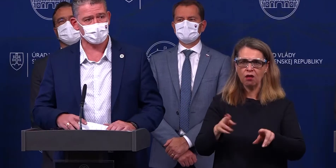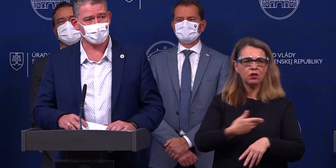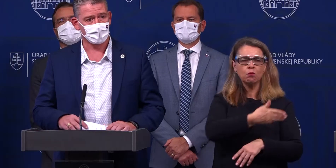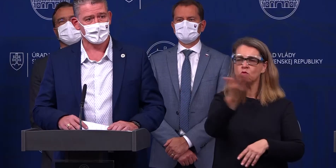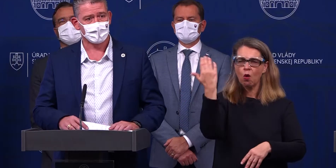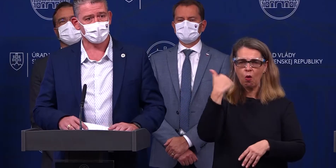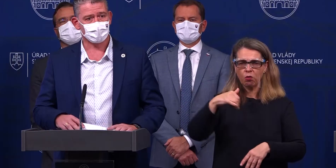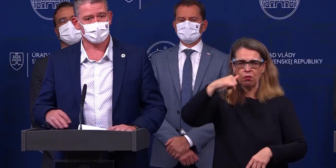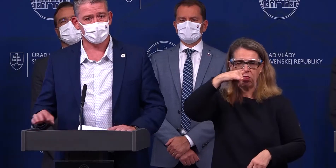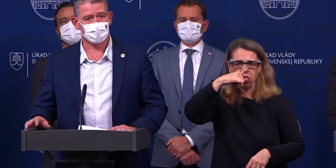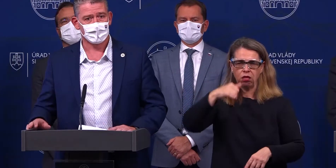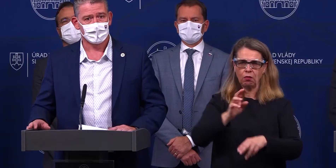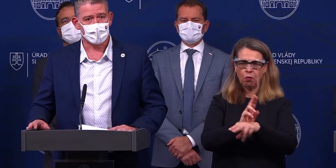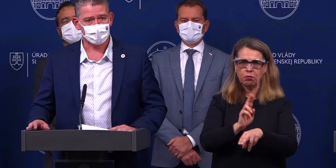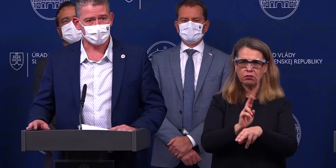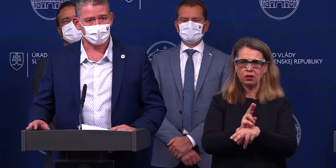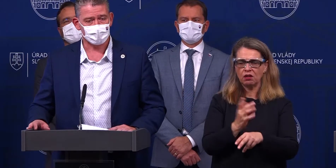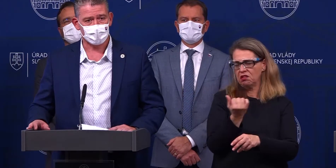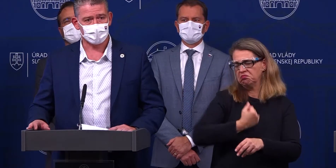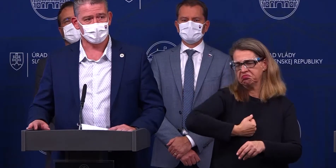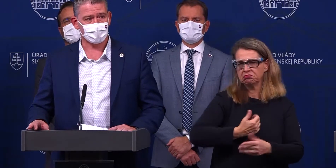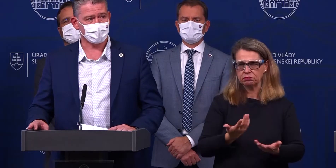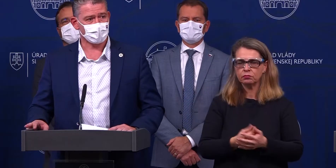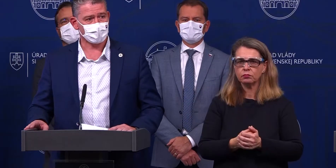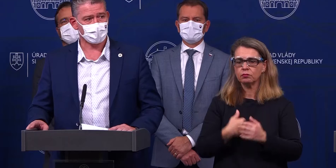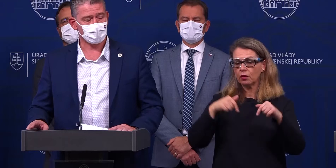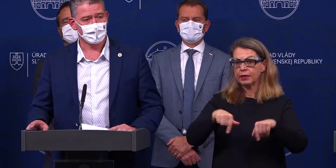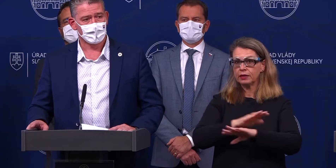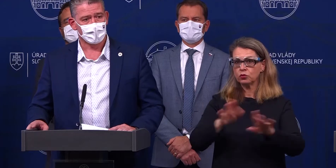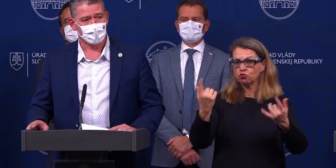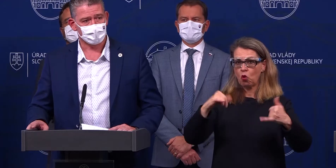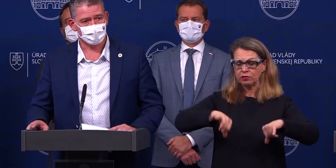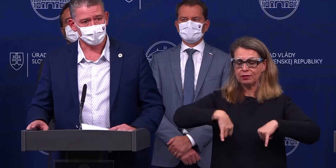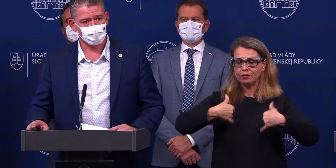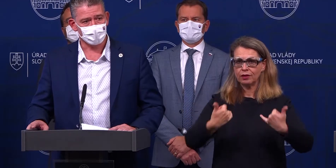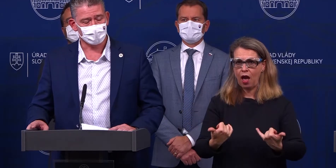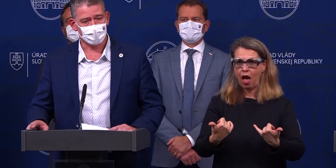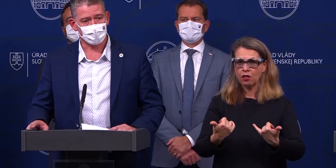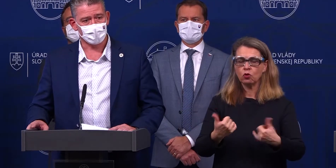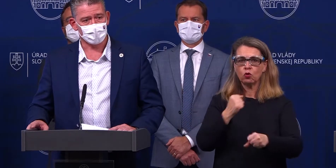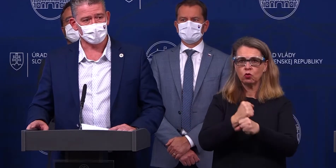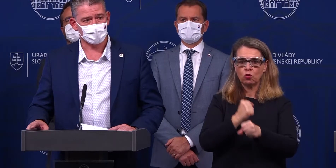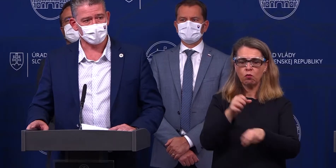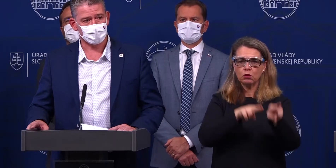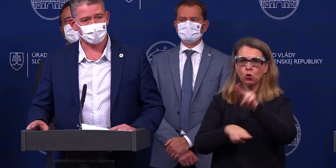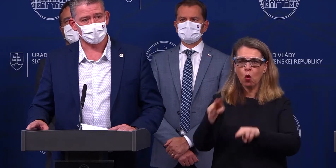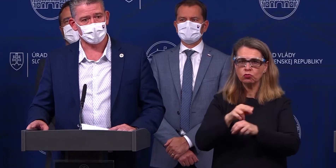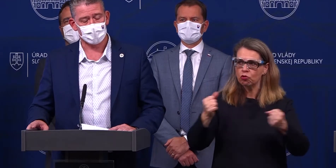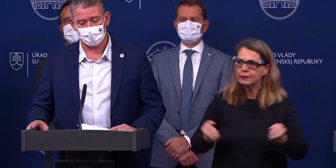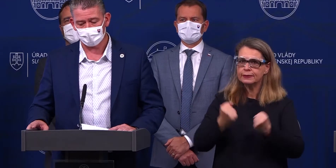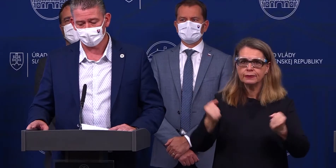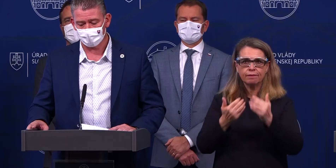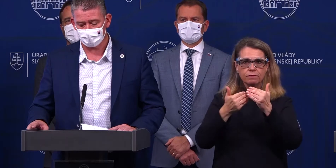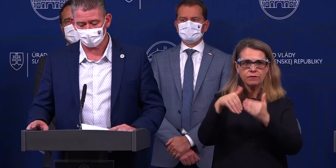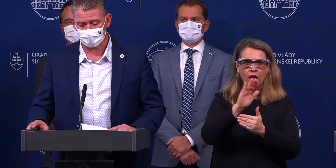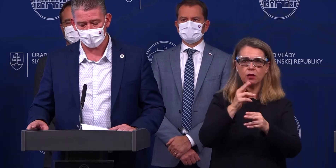nedodržiavalo. My už sme sa a od dnešného dňa od 7 hodiny ranej sú kontroly oveľa intenzívnejšie